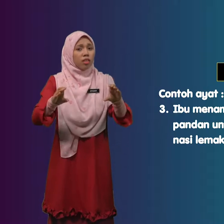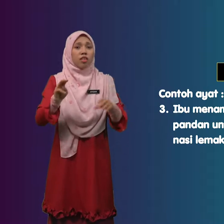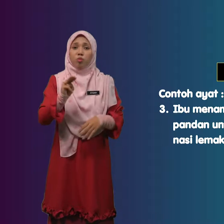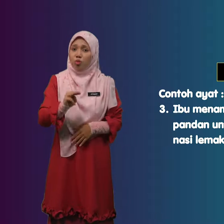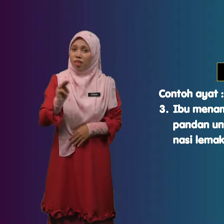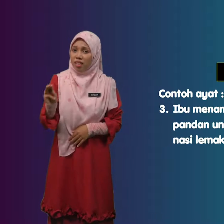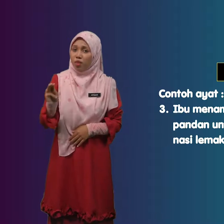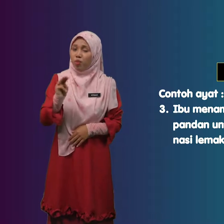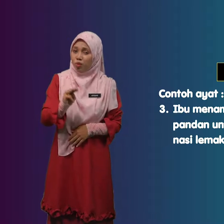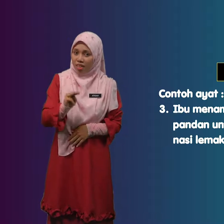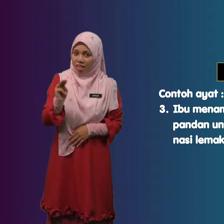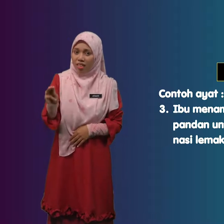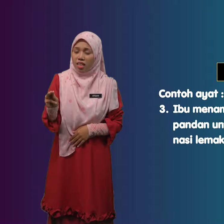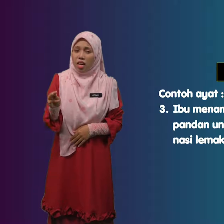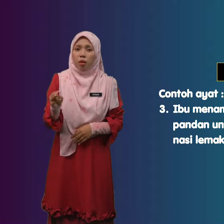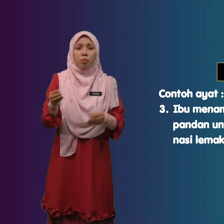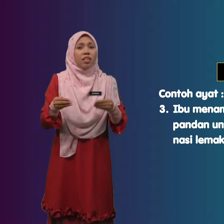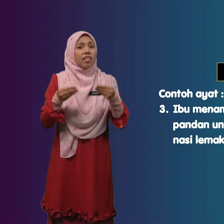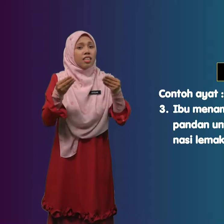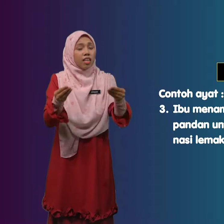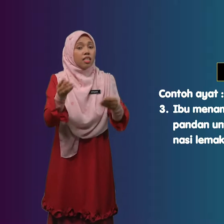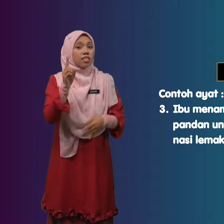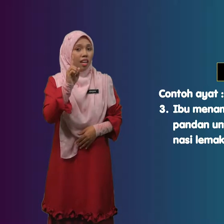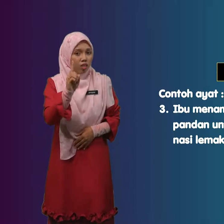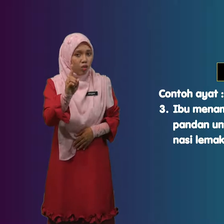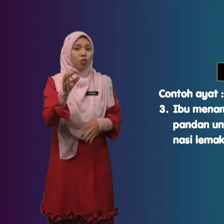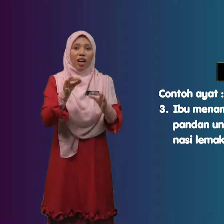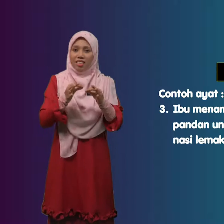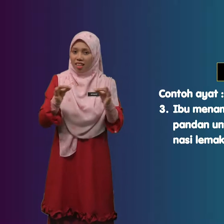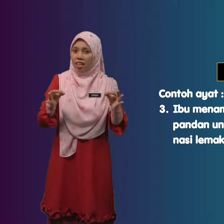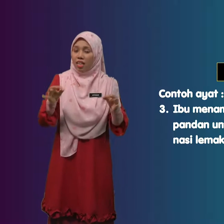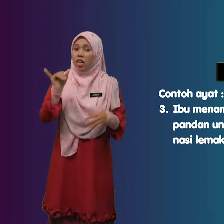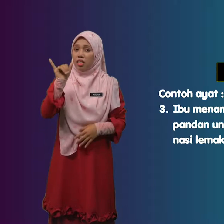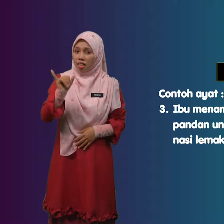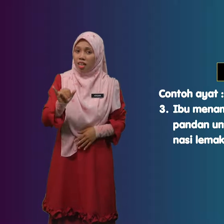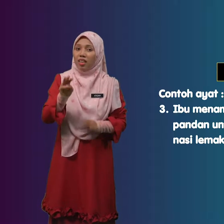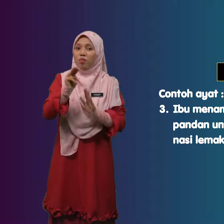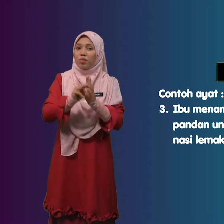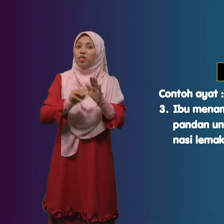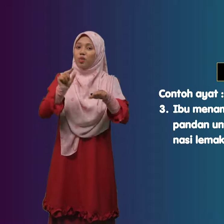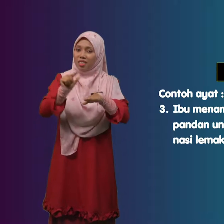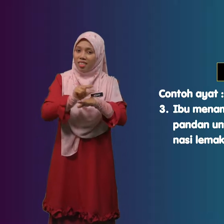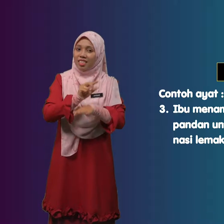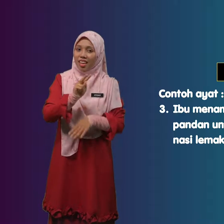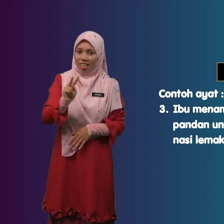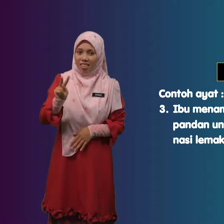Murid-murid Beri Satu Ayat Yang Menggunakan